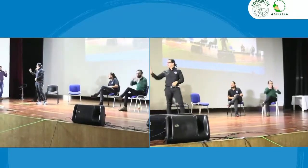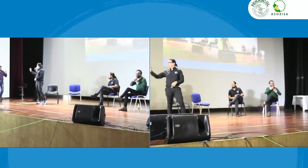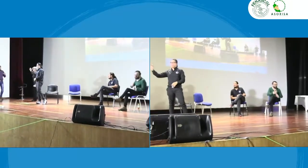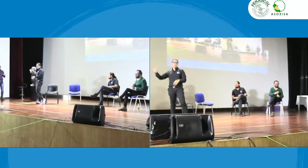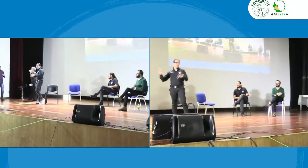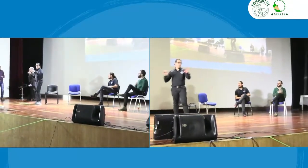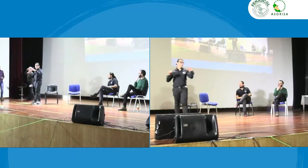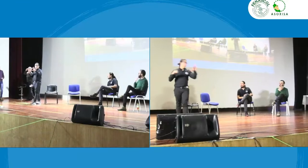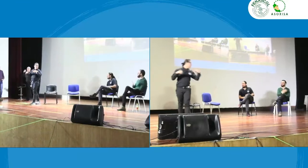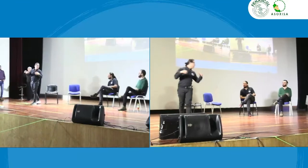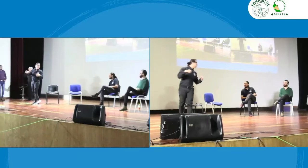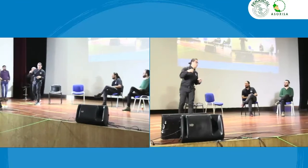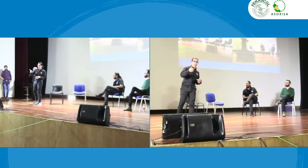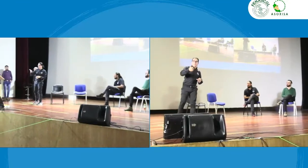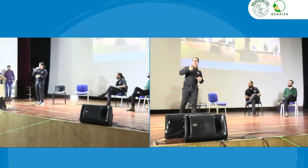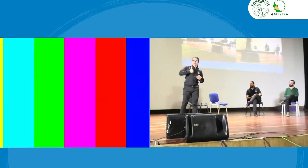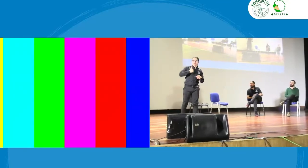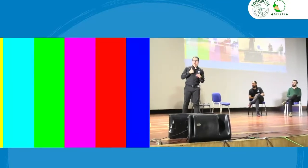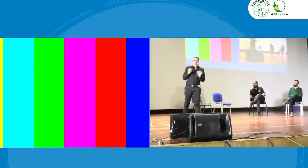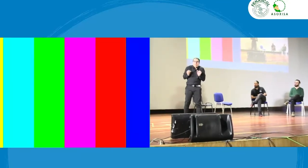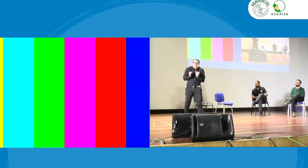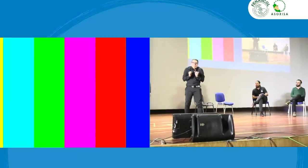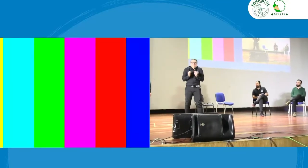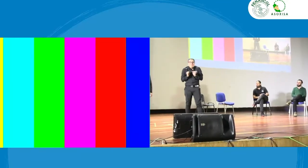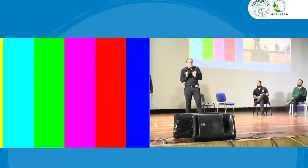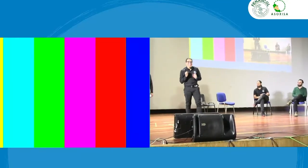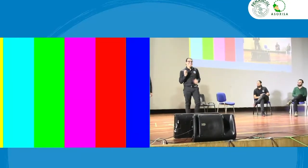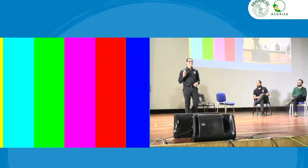bueno entonces pues yo aprovecho